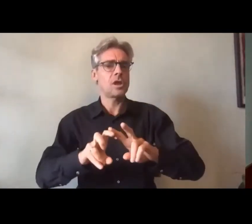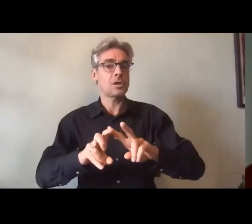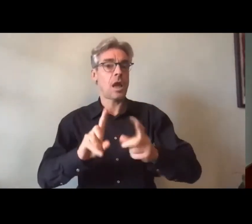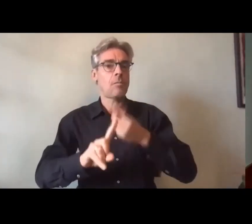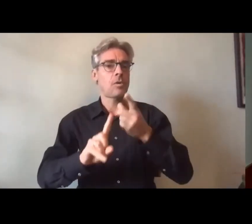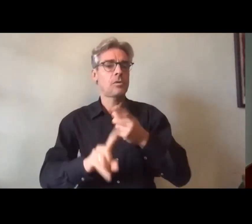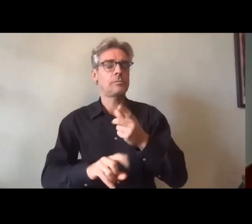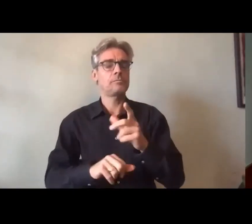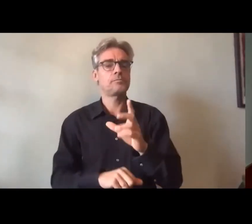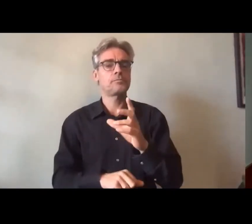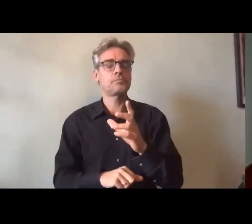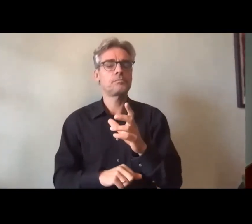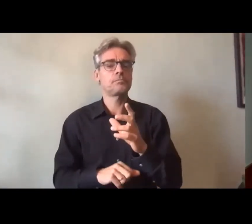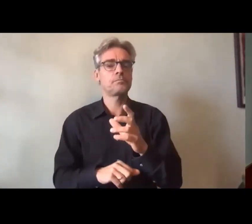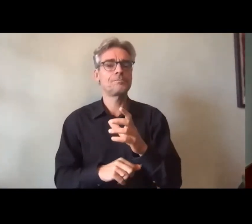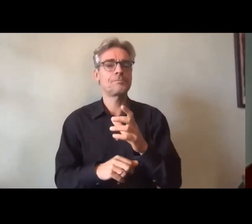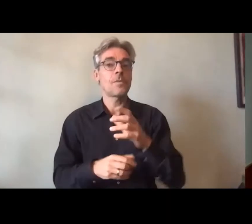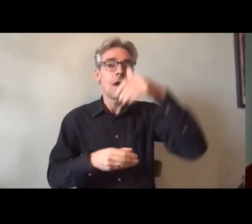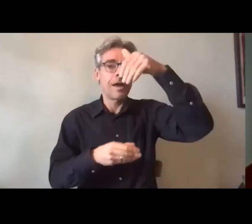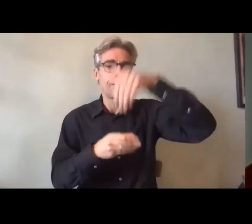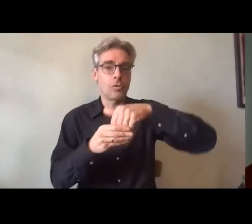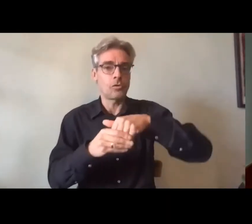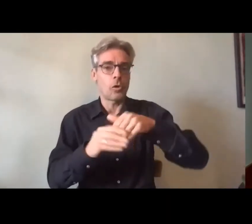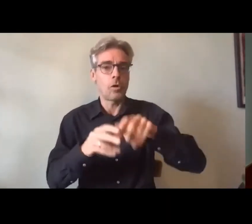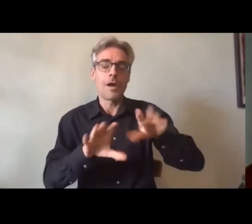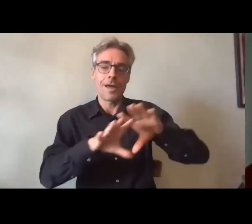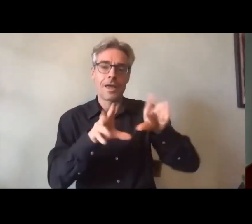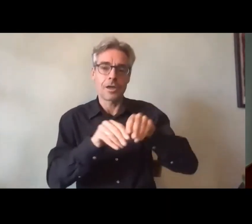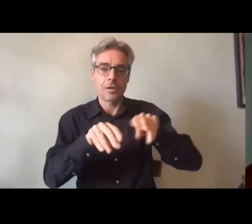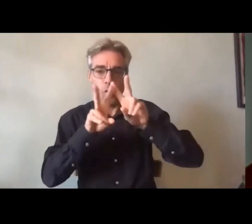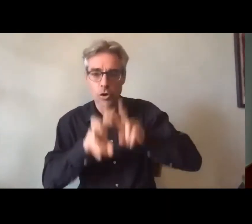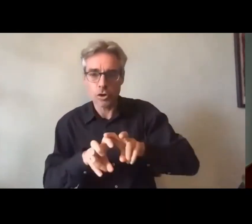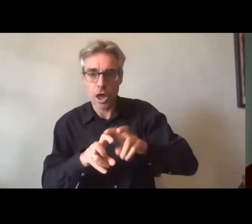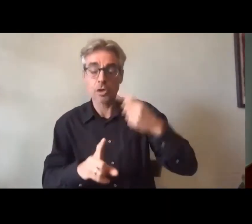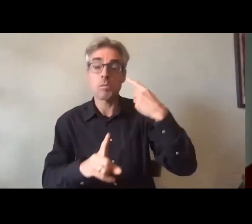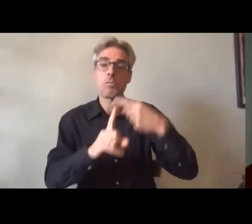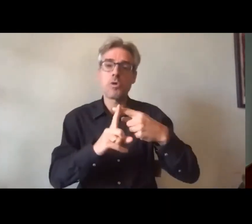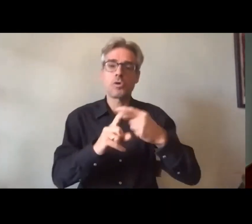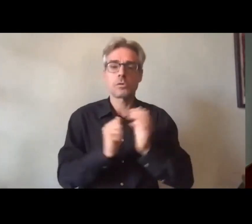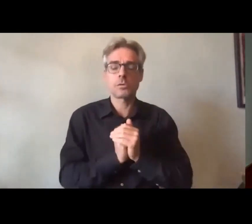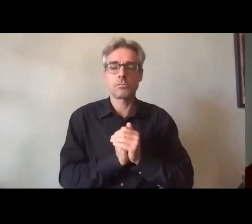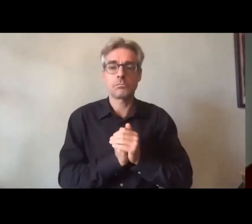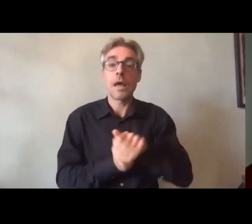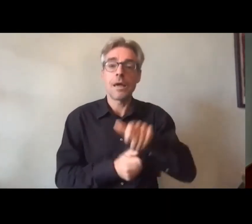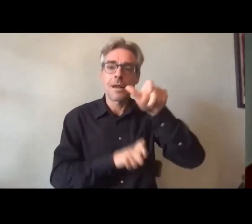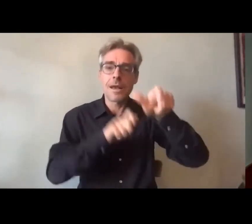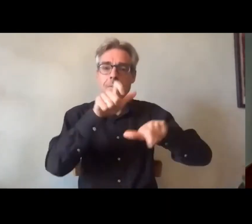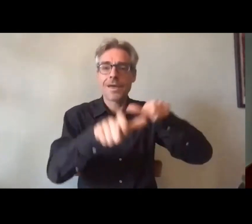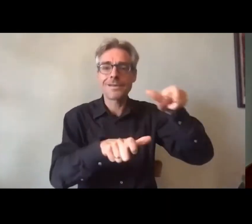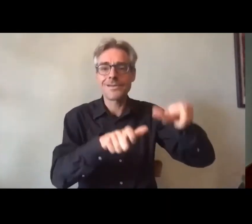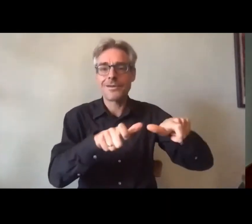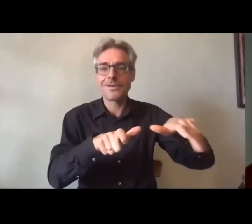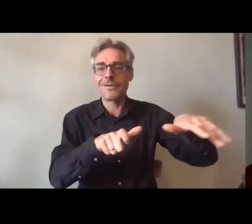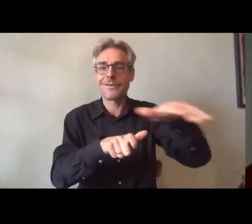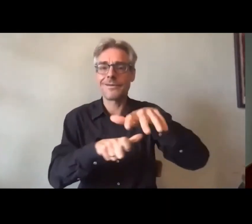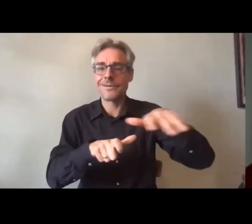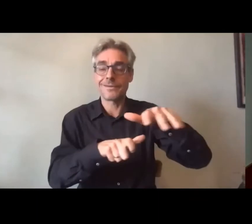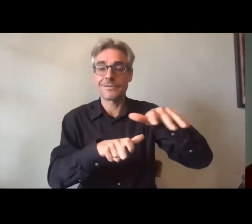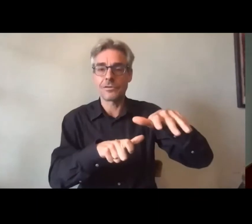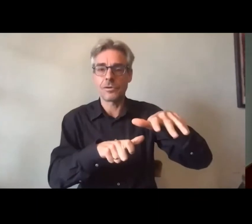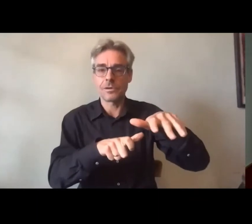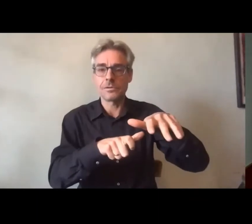bien évidemment les chercheurs les équipes de recherche mais aussi les personnes concernées